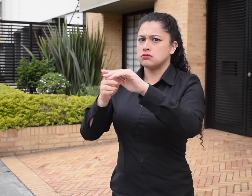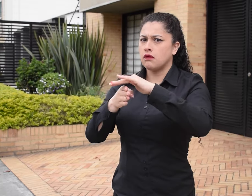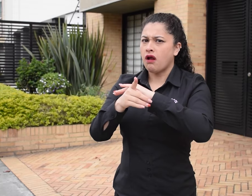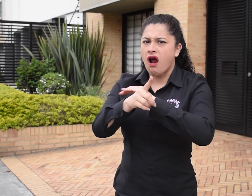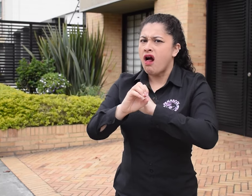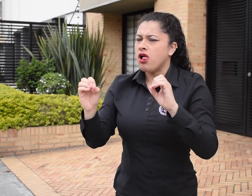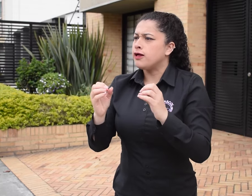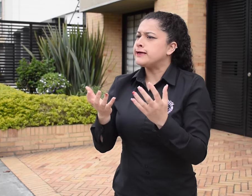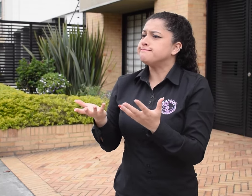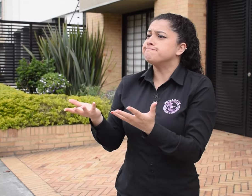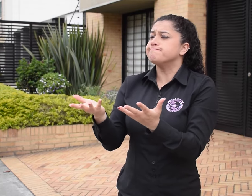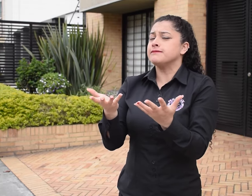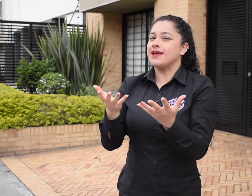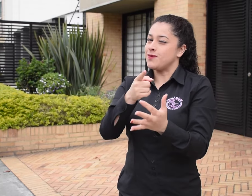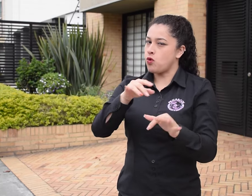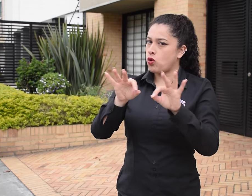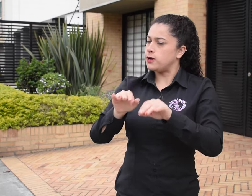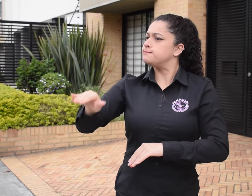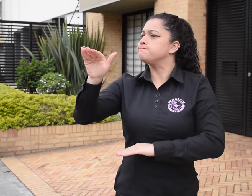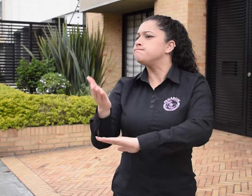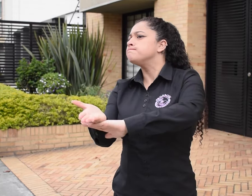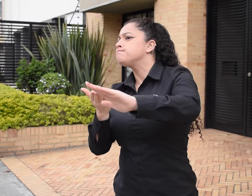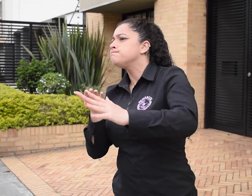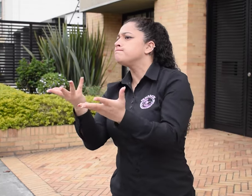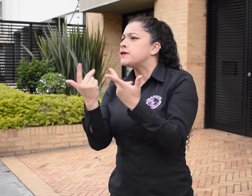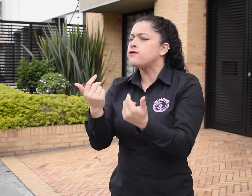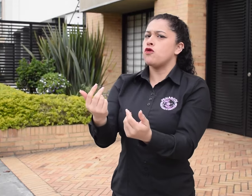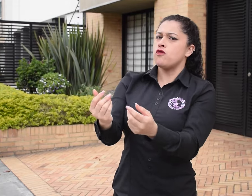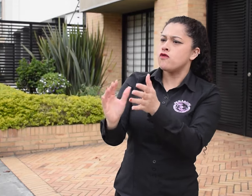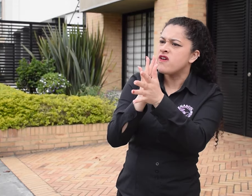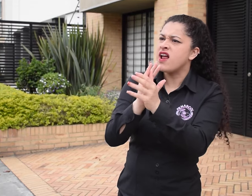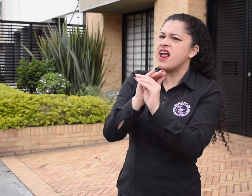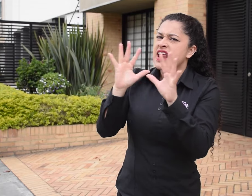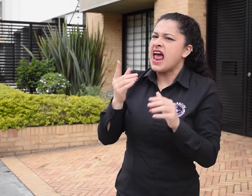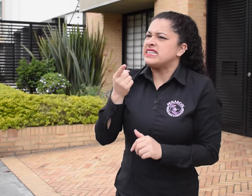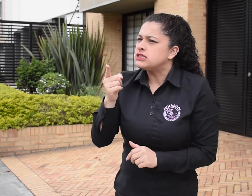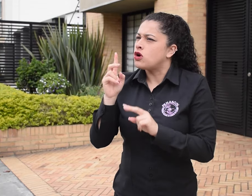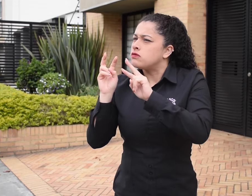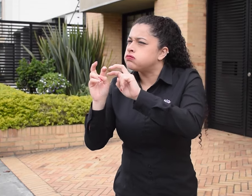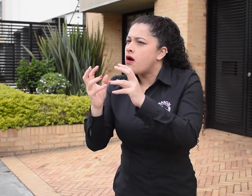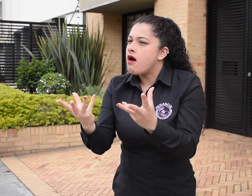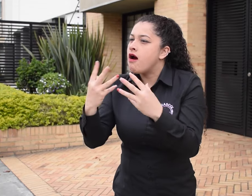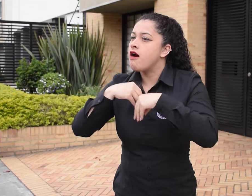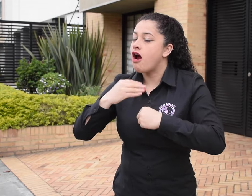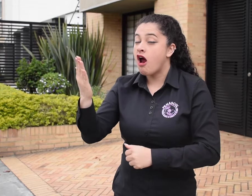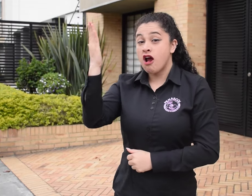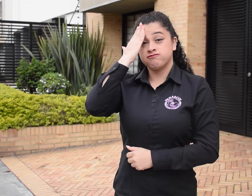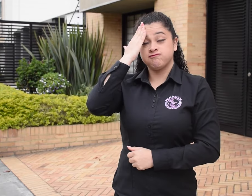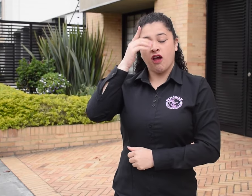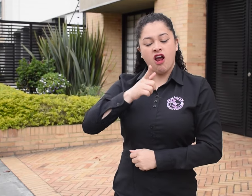exige accesibilidad para conocerlas y ejercer tu derecho al voto consciente.